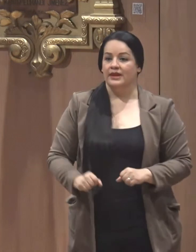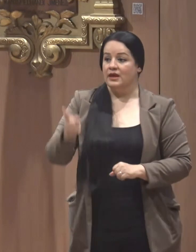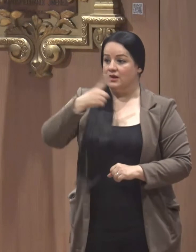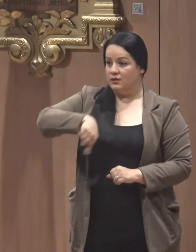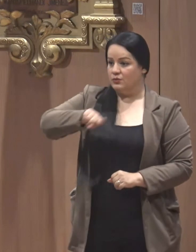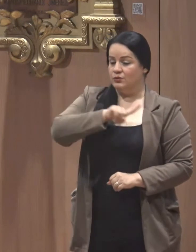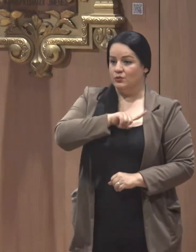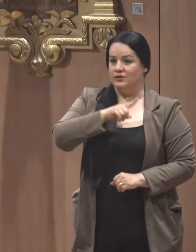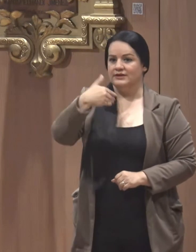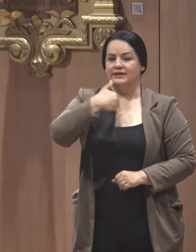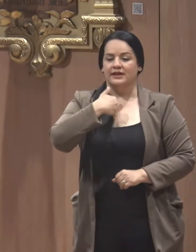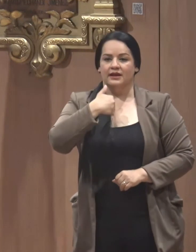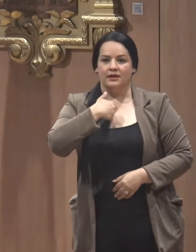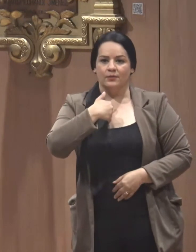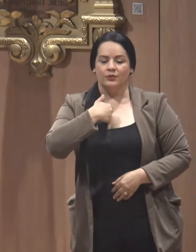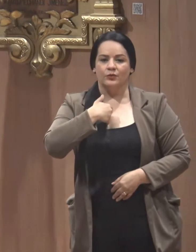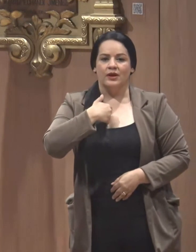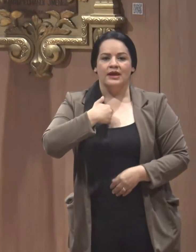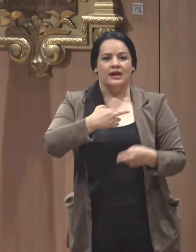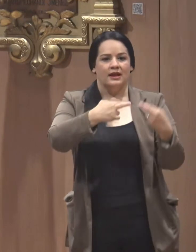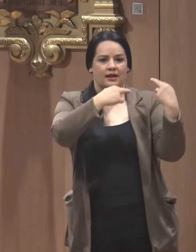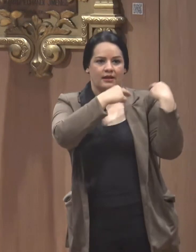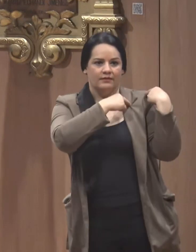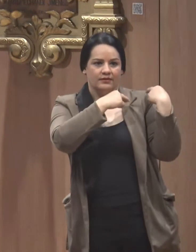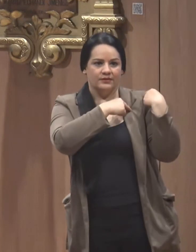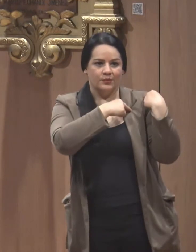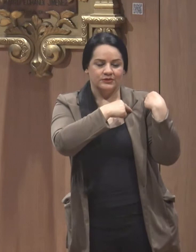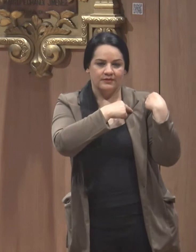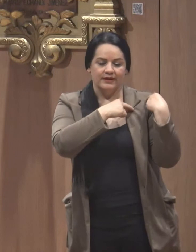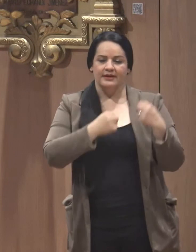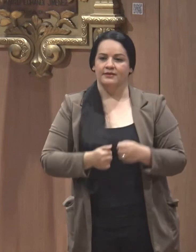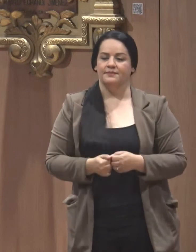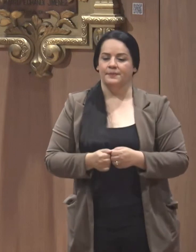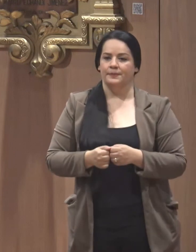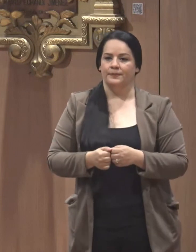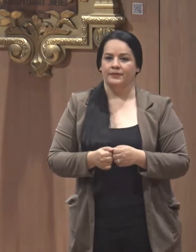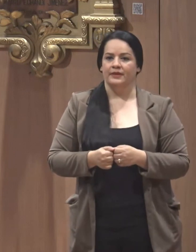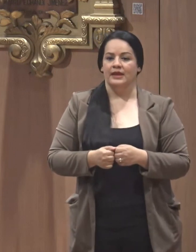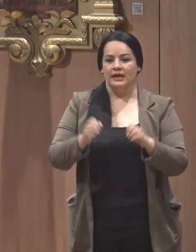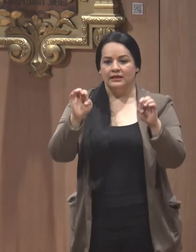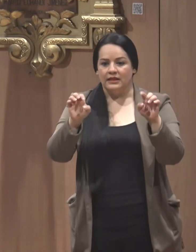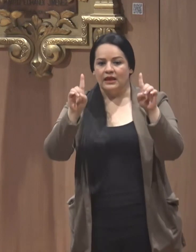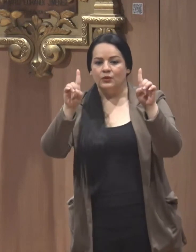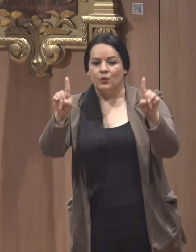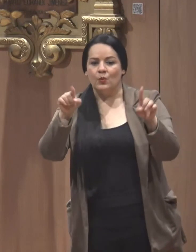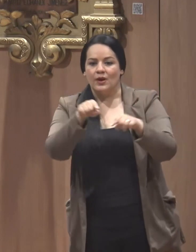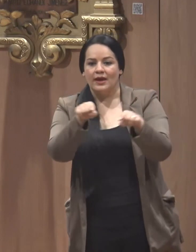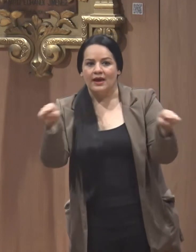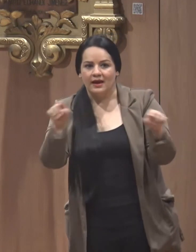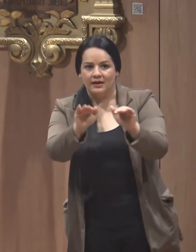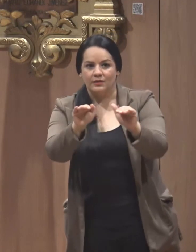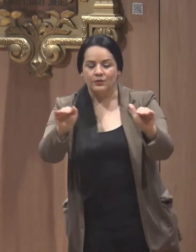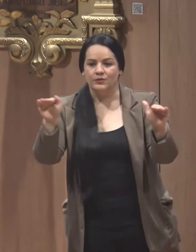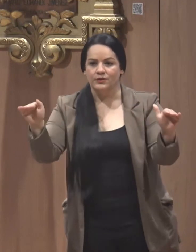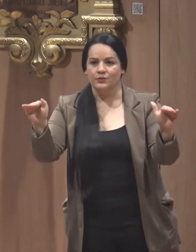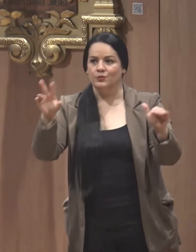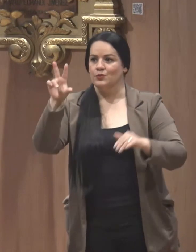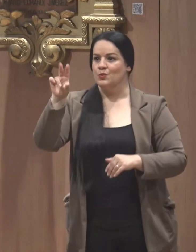nosotros tenemos la obligación y la responsabilidad de educarlos. No es solo